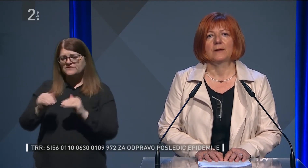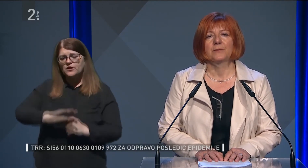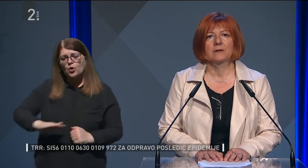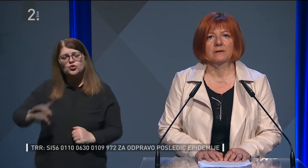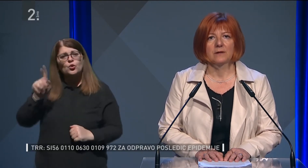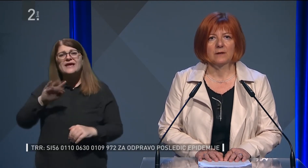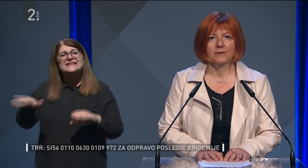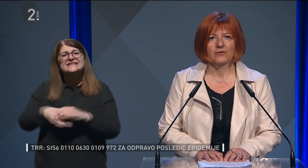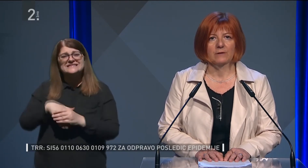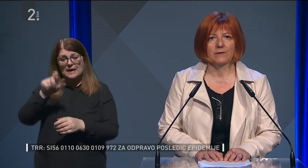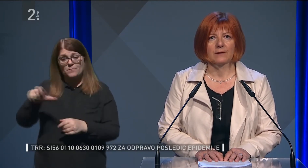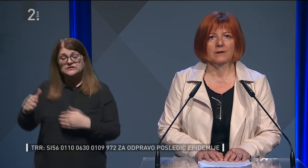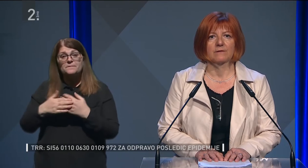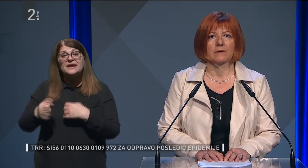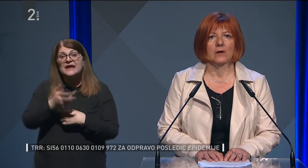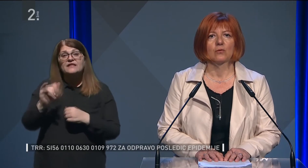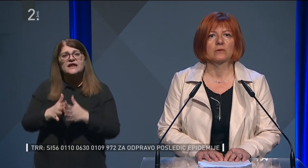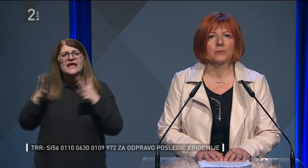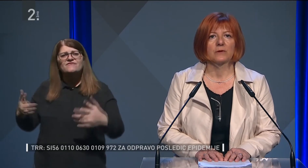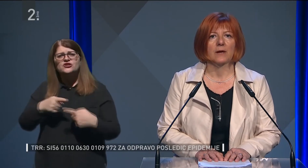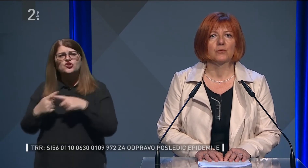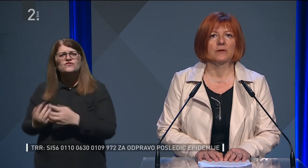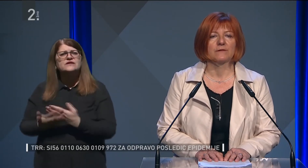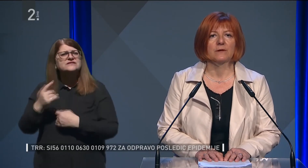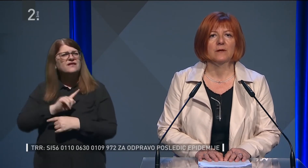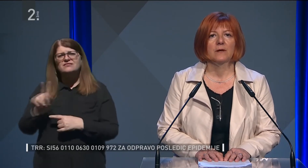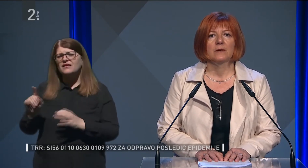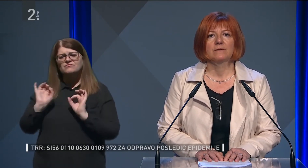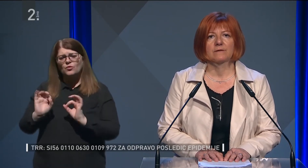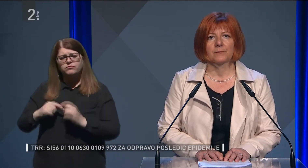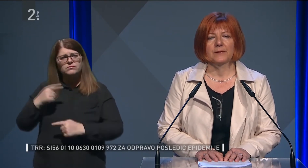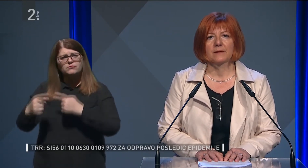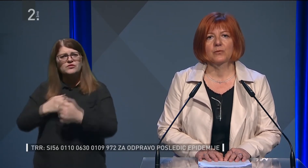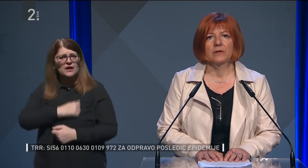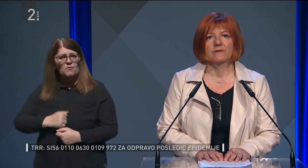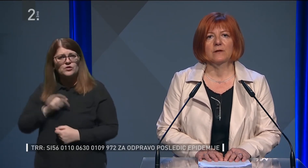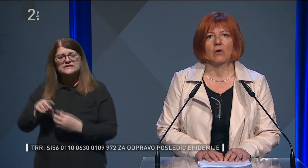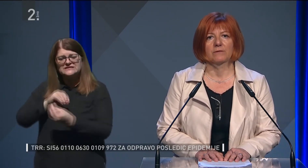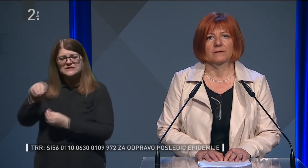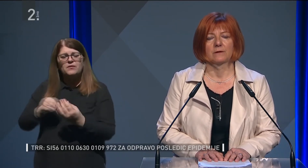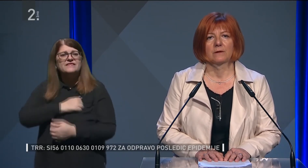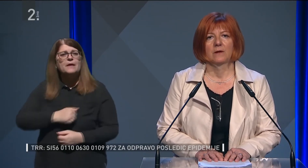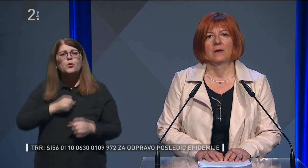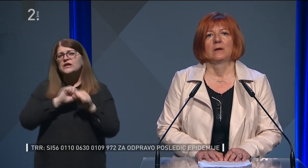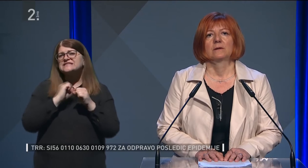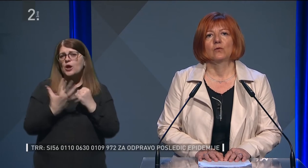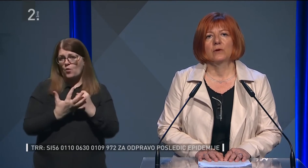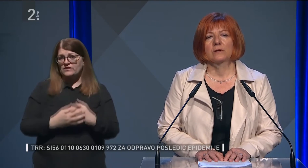zaposlene, pri katerih je večje tveganje za neugodan potek bolezni in za zaplete bolezni COVID.